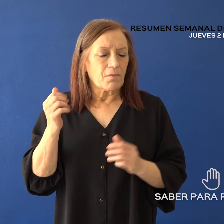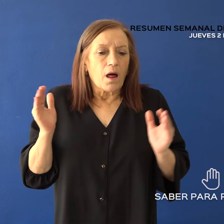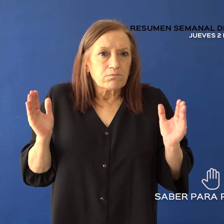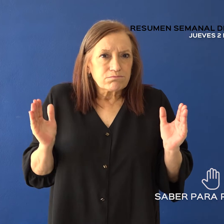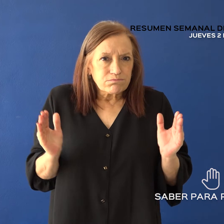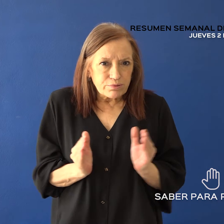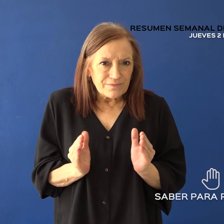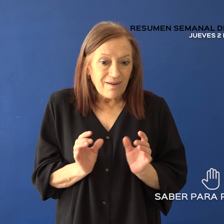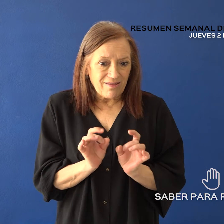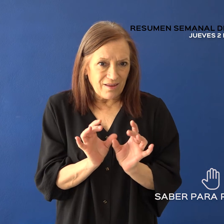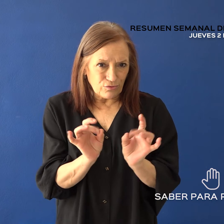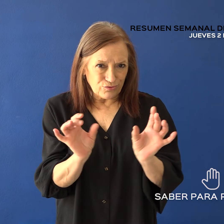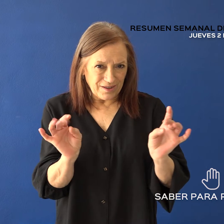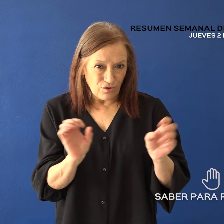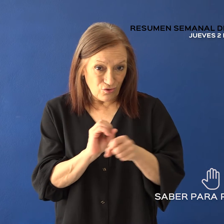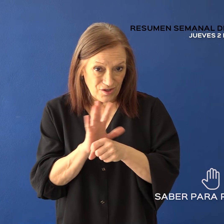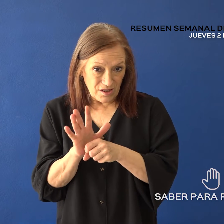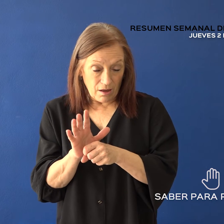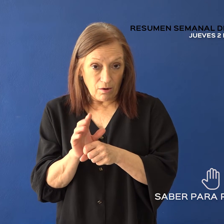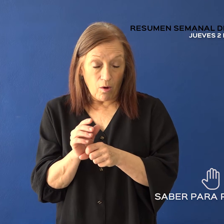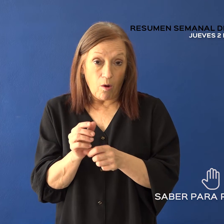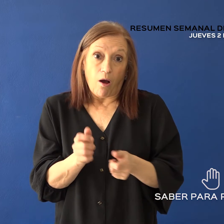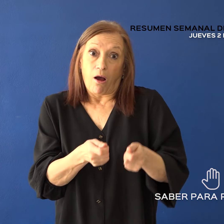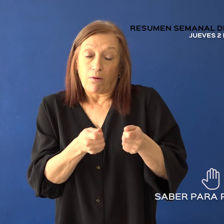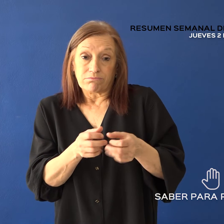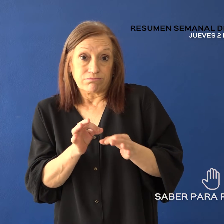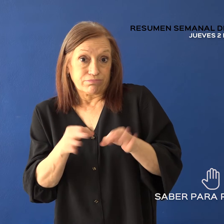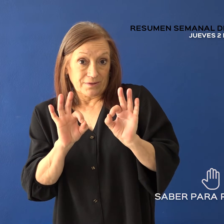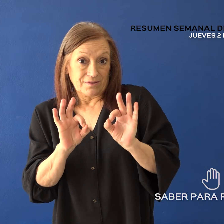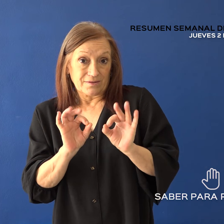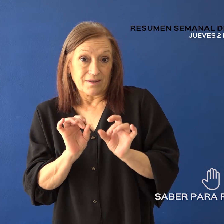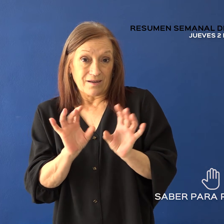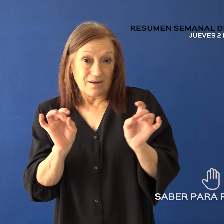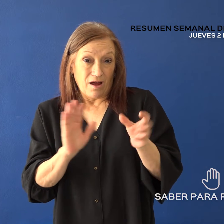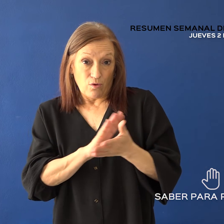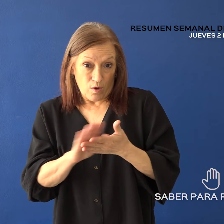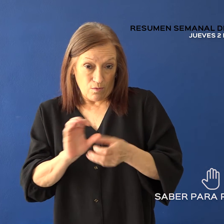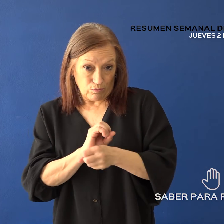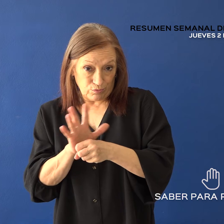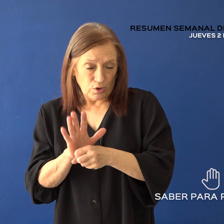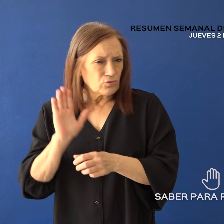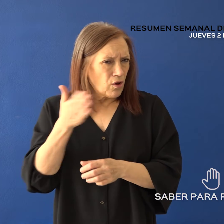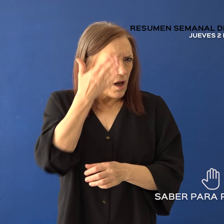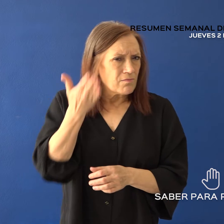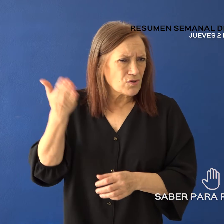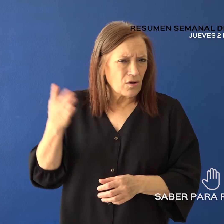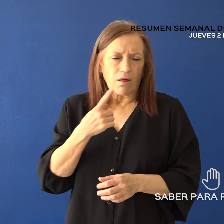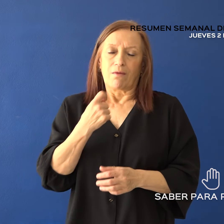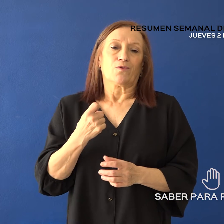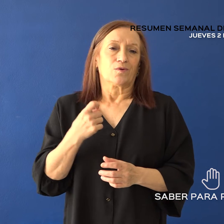la cantidad de contagios o nuevos brotes que todos y todas tomemos conciencia de la importancia